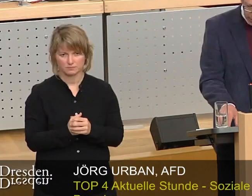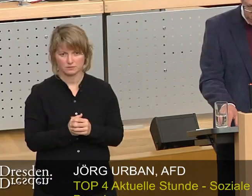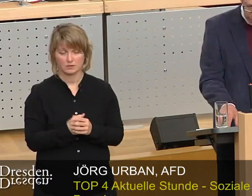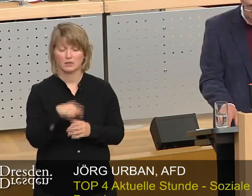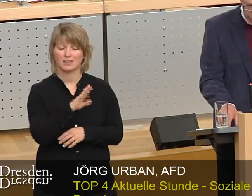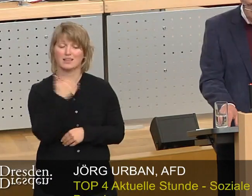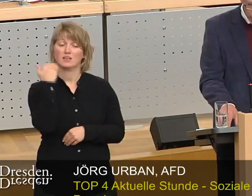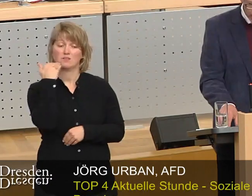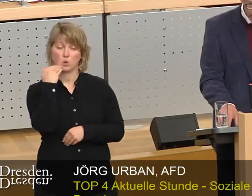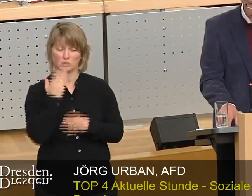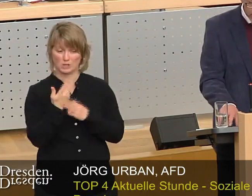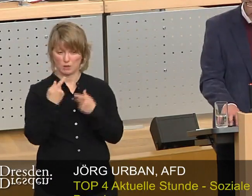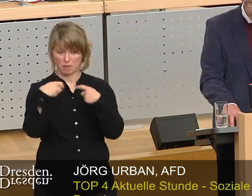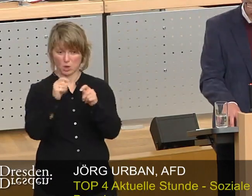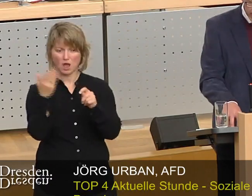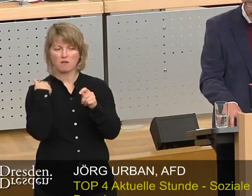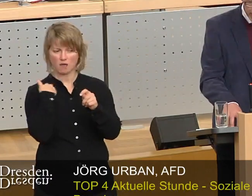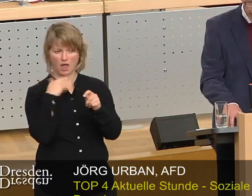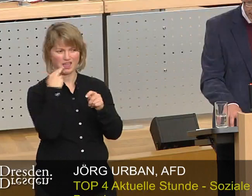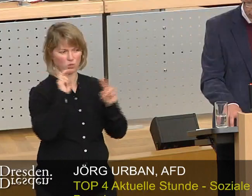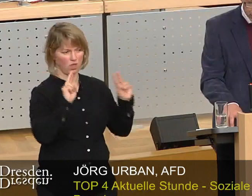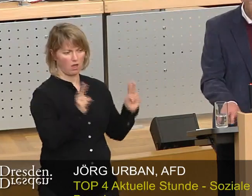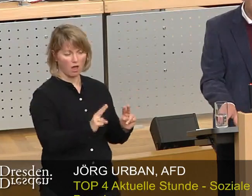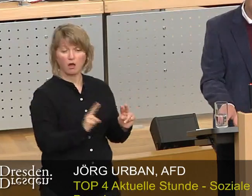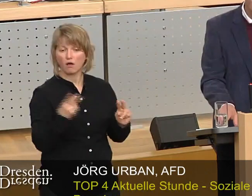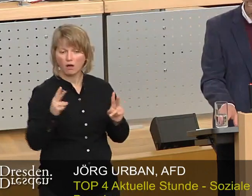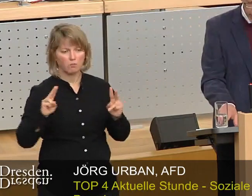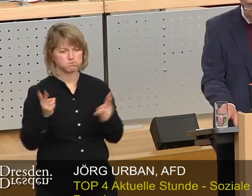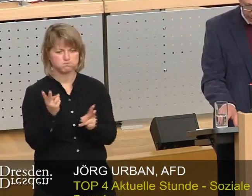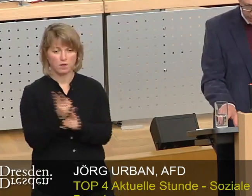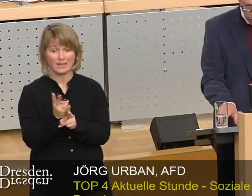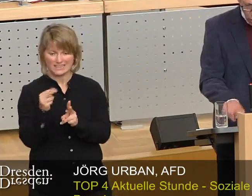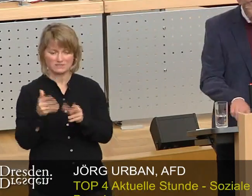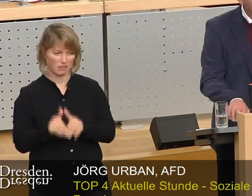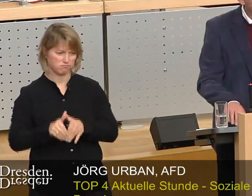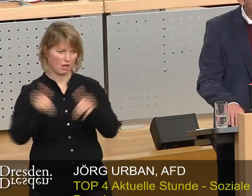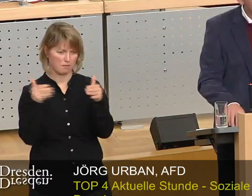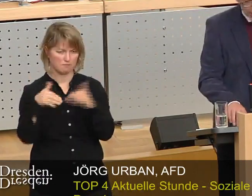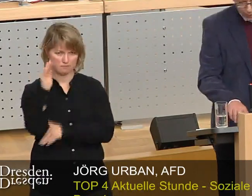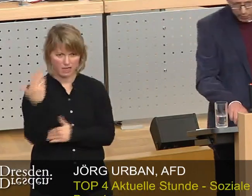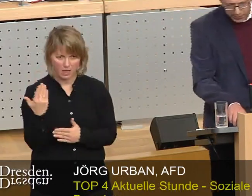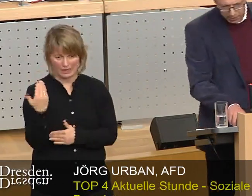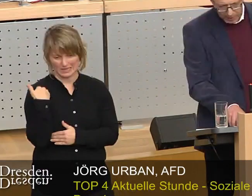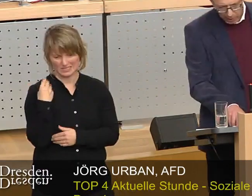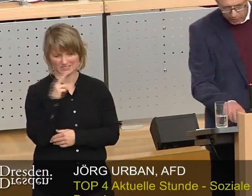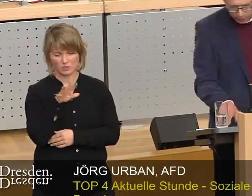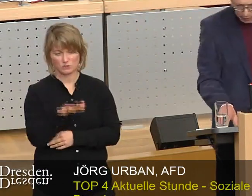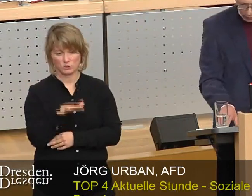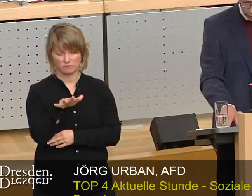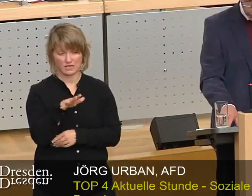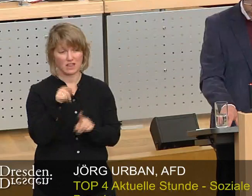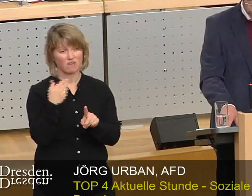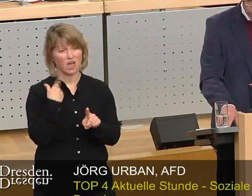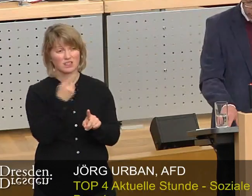negativen Einwohnerentwicklung stagnierte, zieht seit den letzten fünf Jahren wieder deutlich an und hat 2015 mit 1